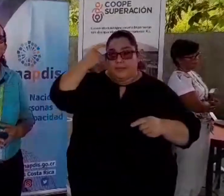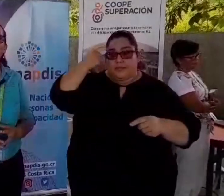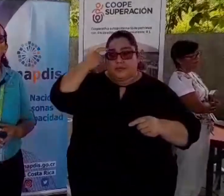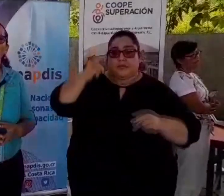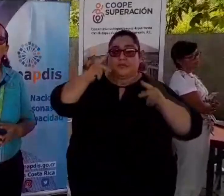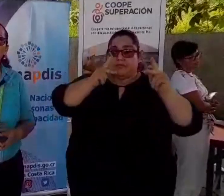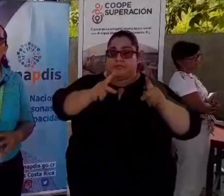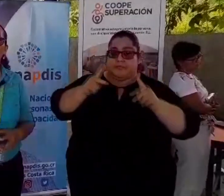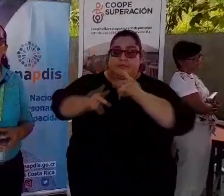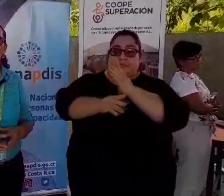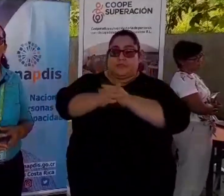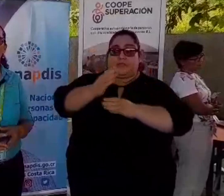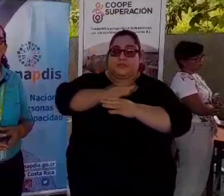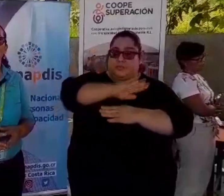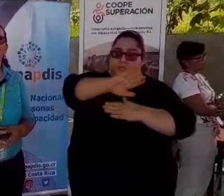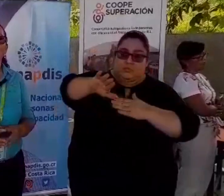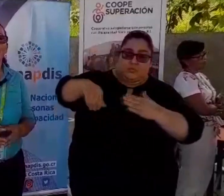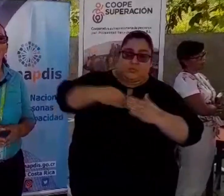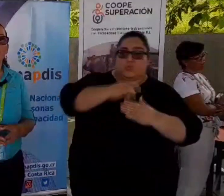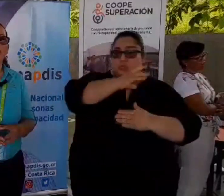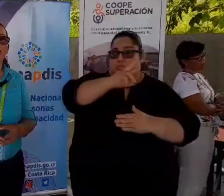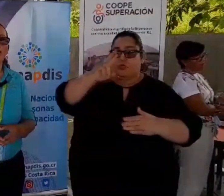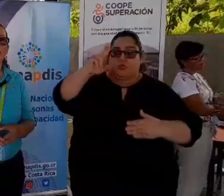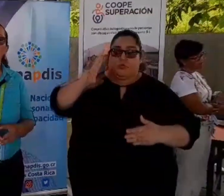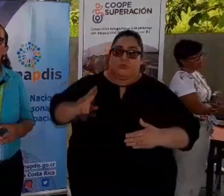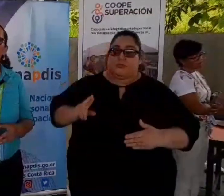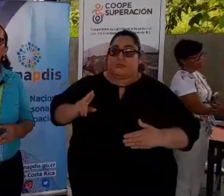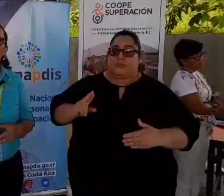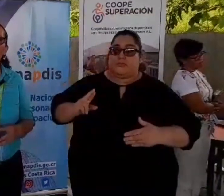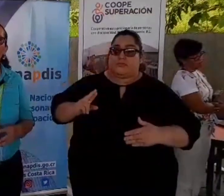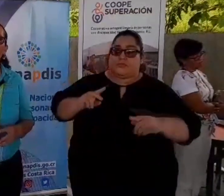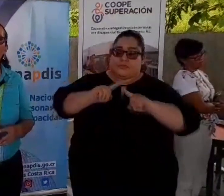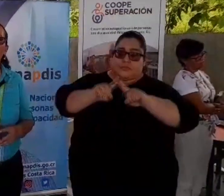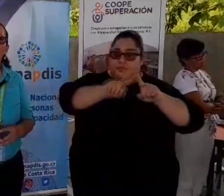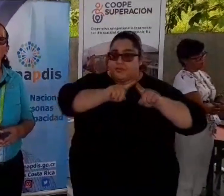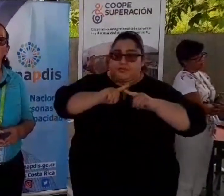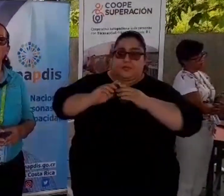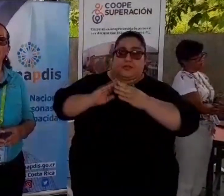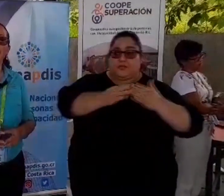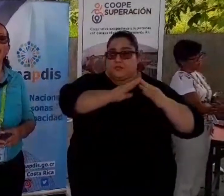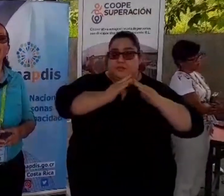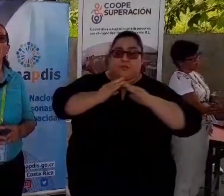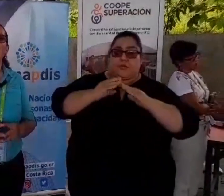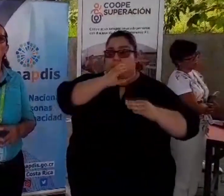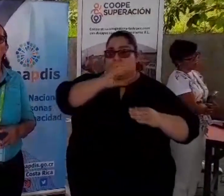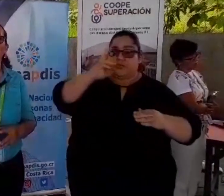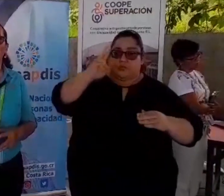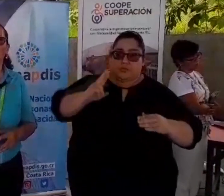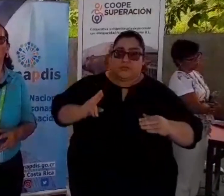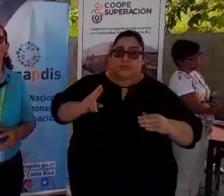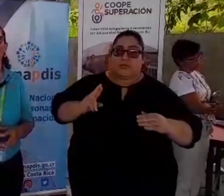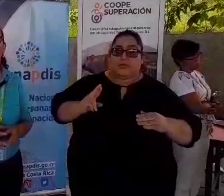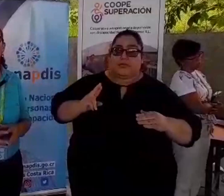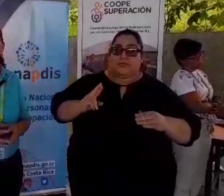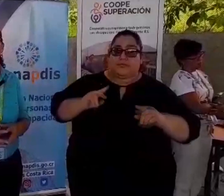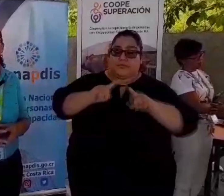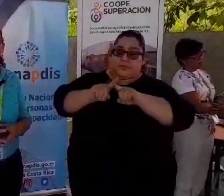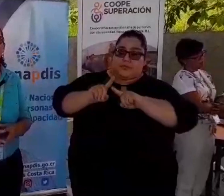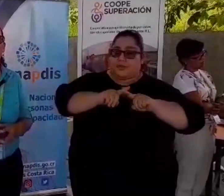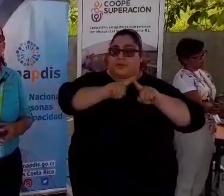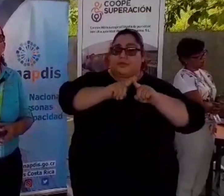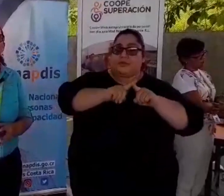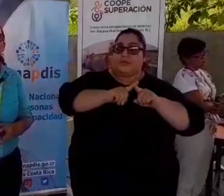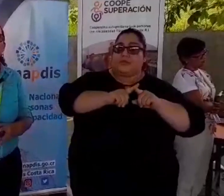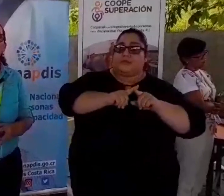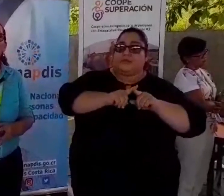discapacidad está en todo el país Está en todas las comunidades de este país Y está en los diferentes territorios